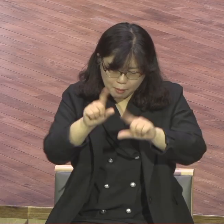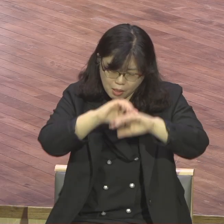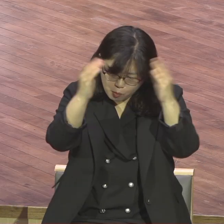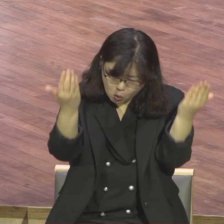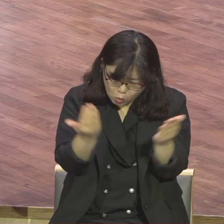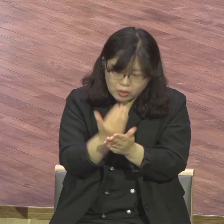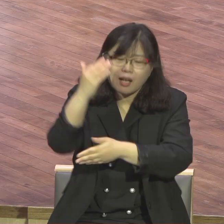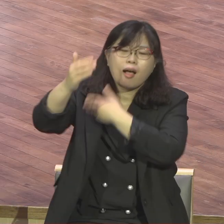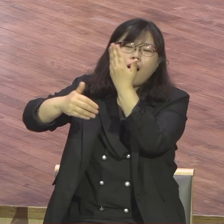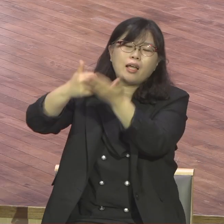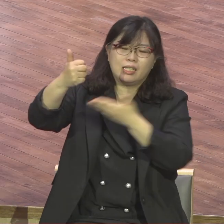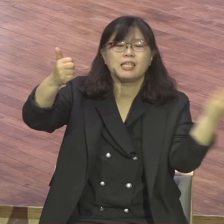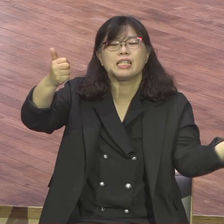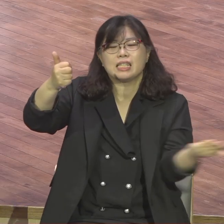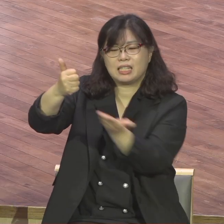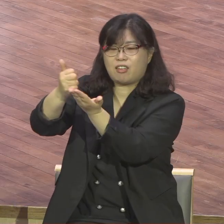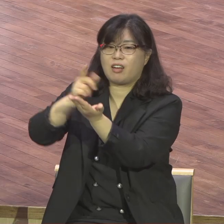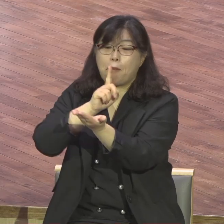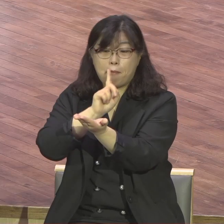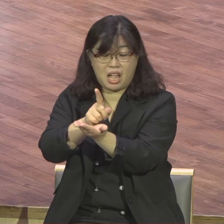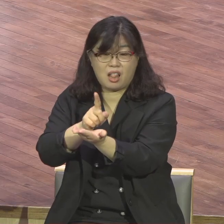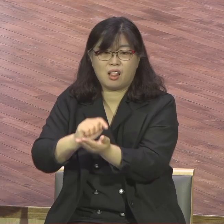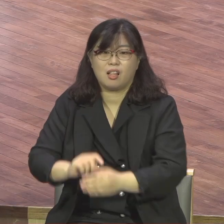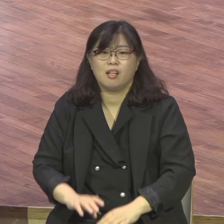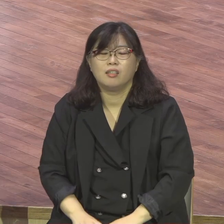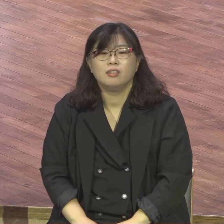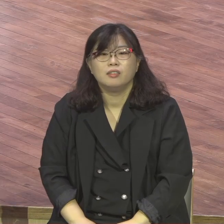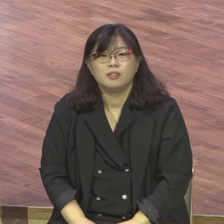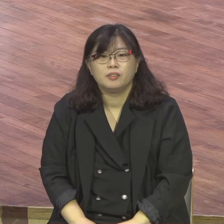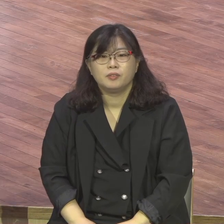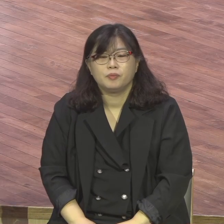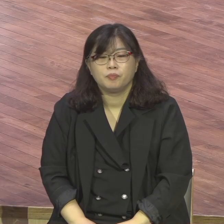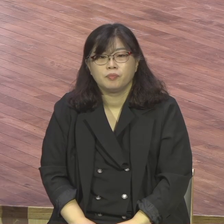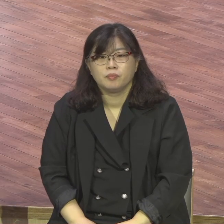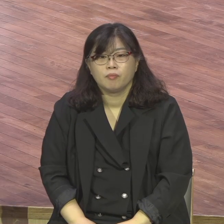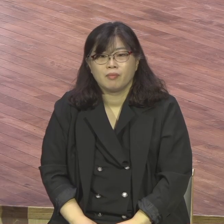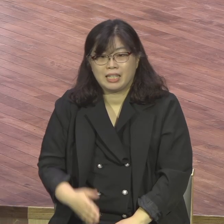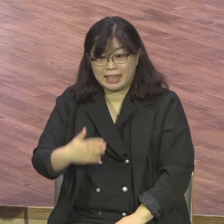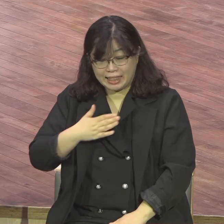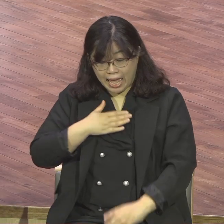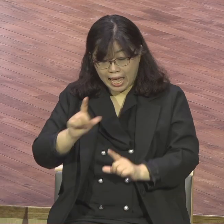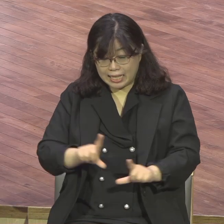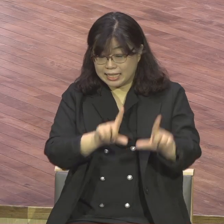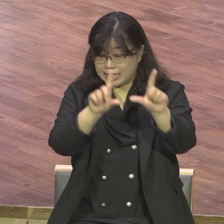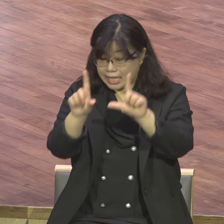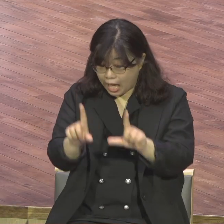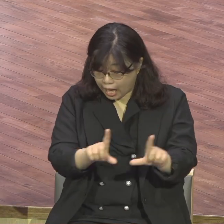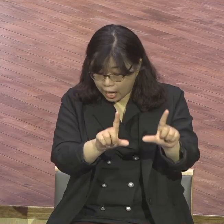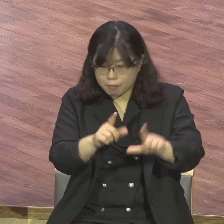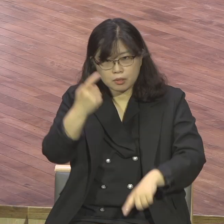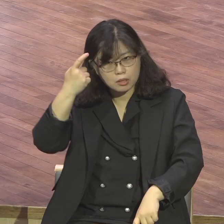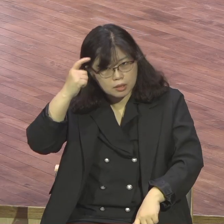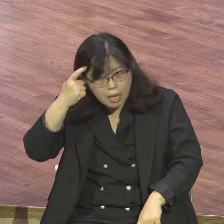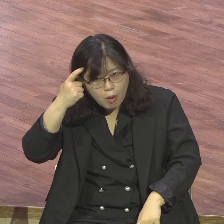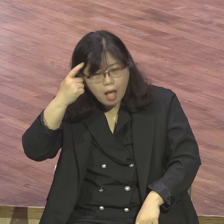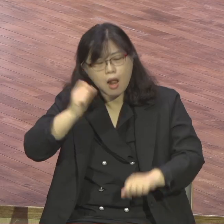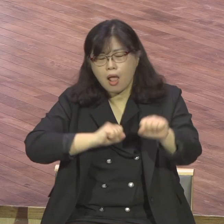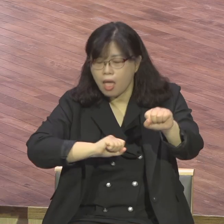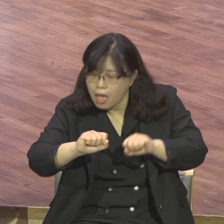없어요 한마디로 우리의 모든 생활 영역에 하나님이 기뻐하시는 삶을